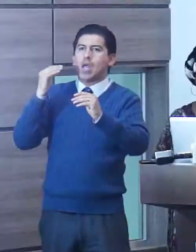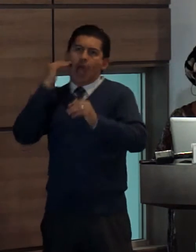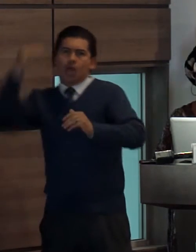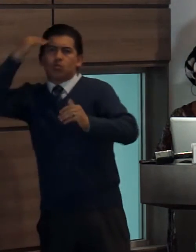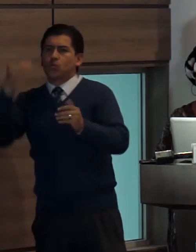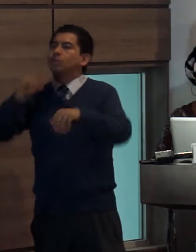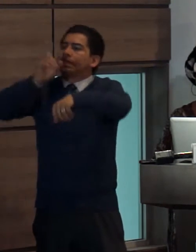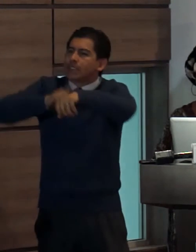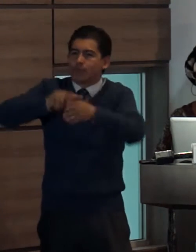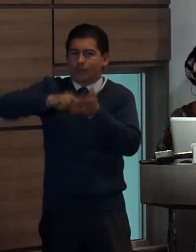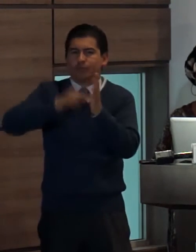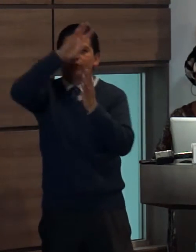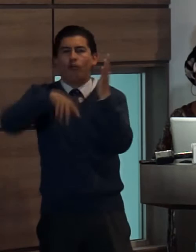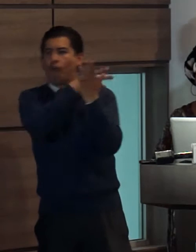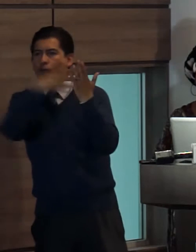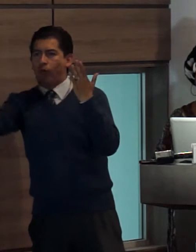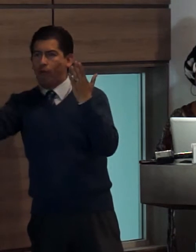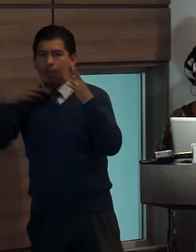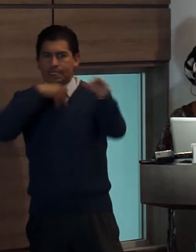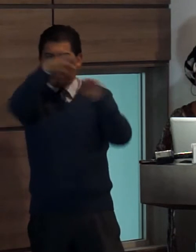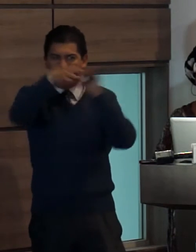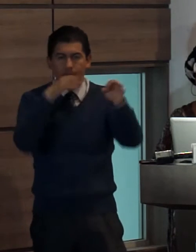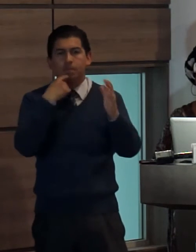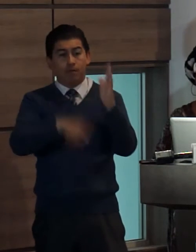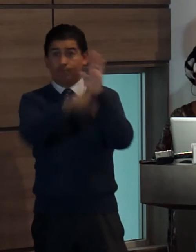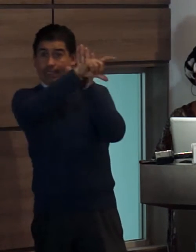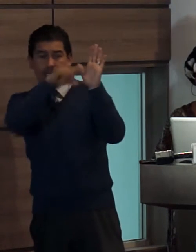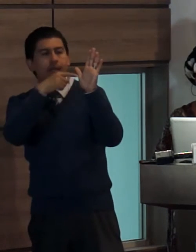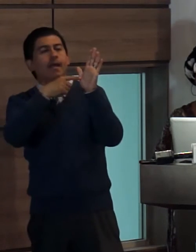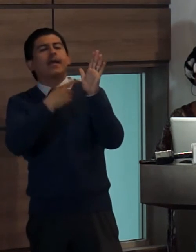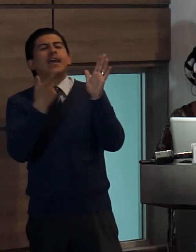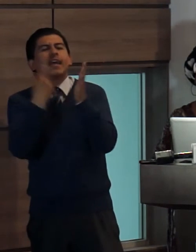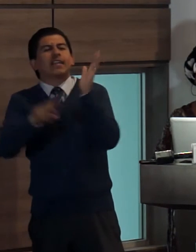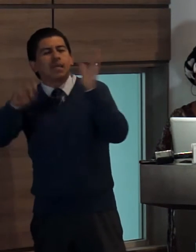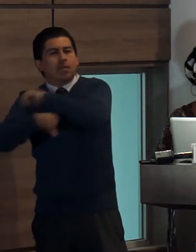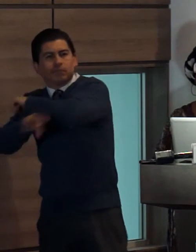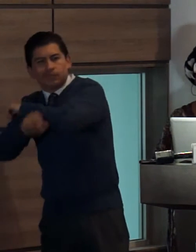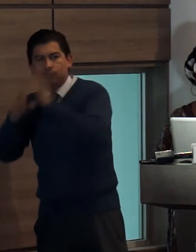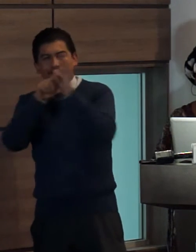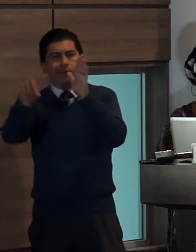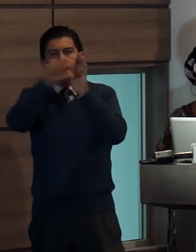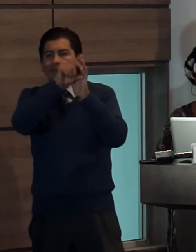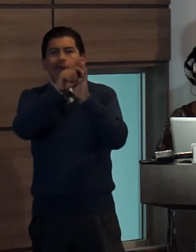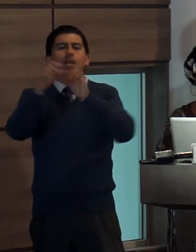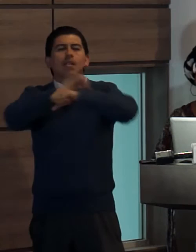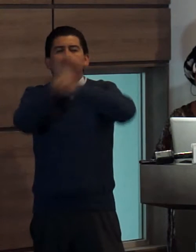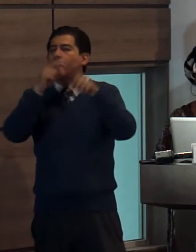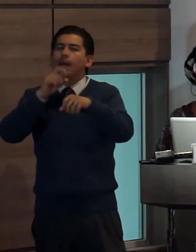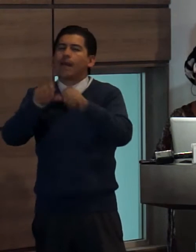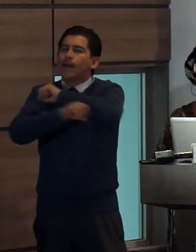incluidos los publicitarios que se difunden en los medios de comunicación social este reglamento